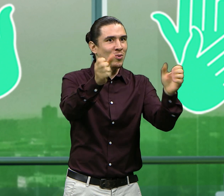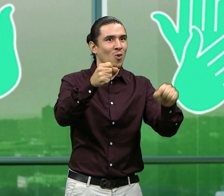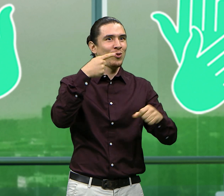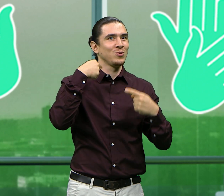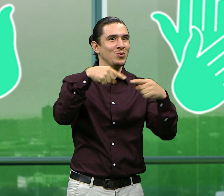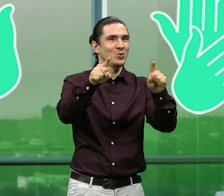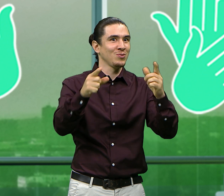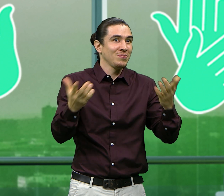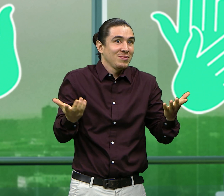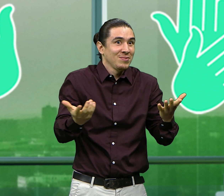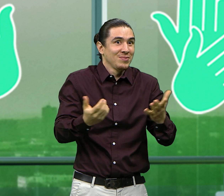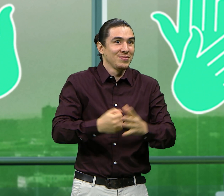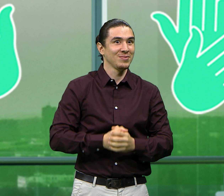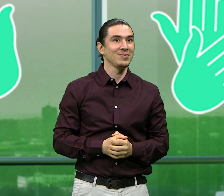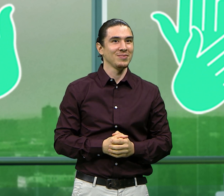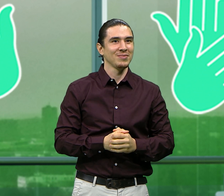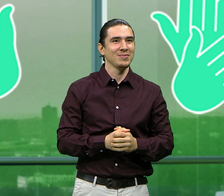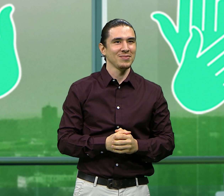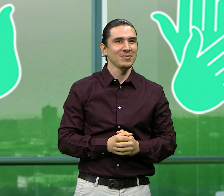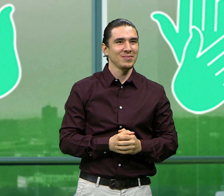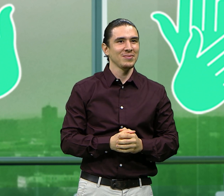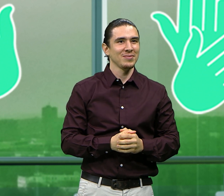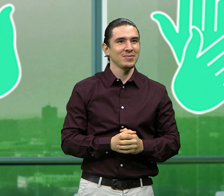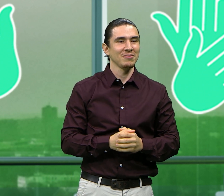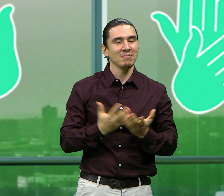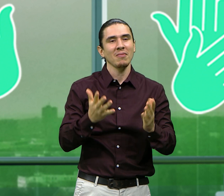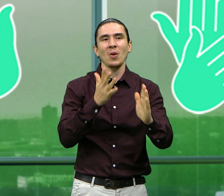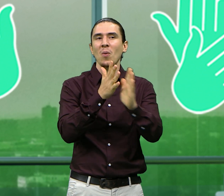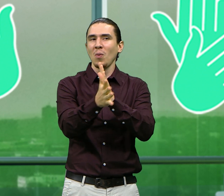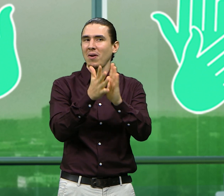moto. Los invito a descargar la aplicación y participar.